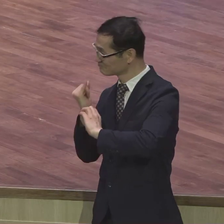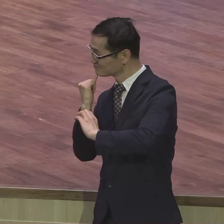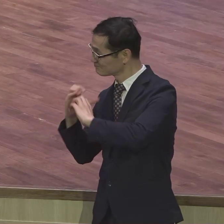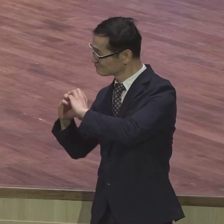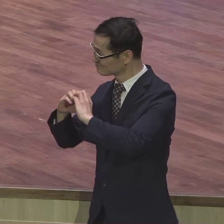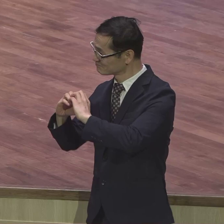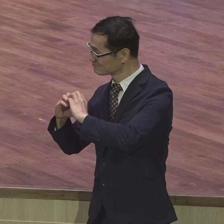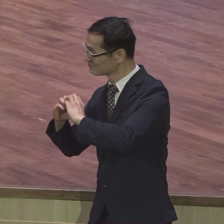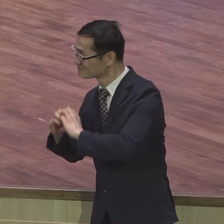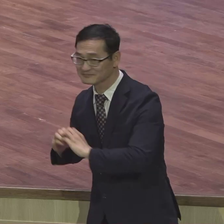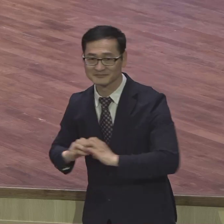잘 안 나오더라